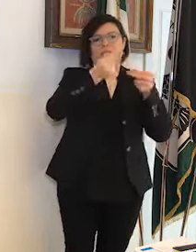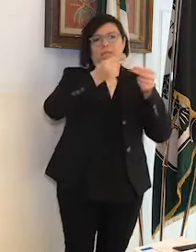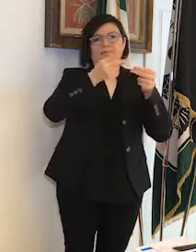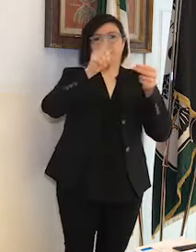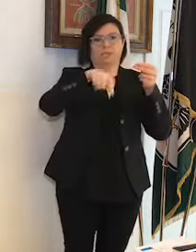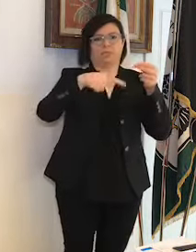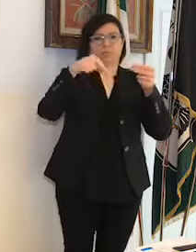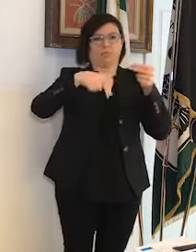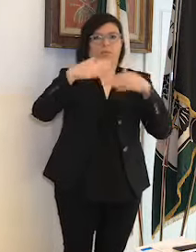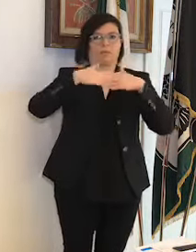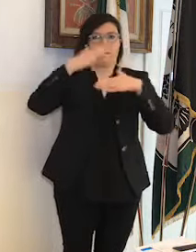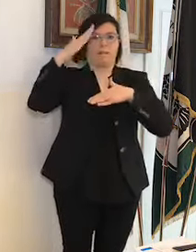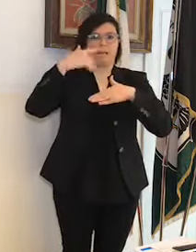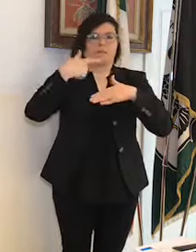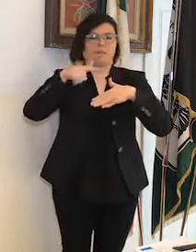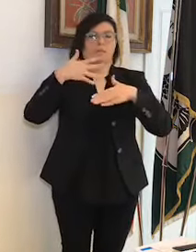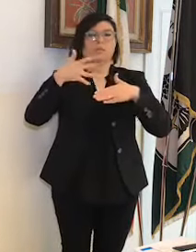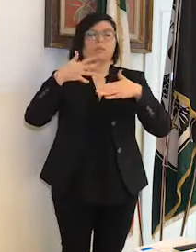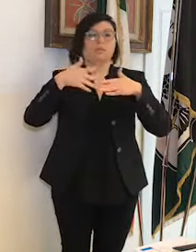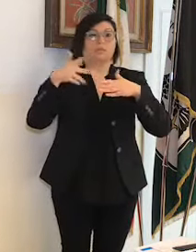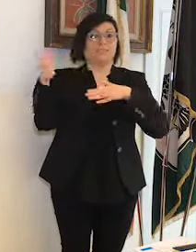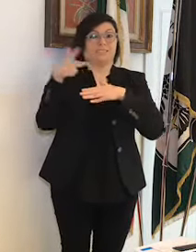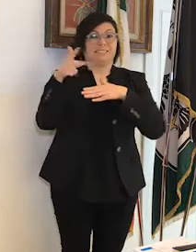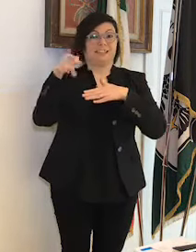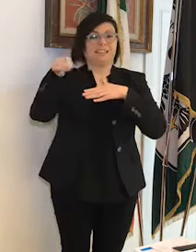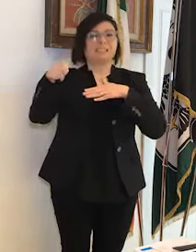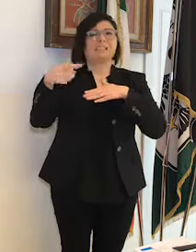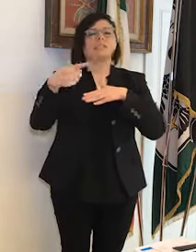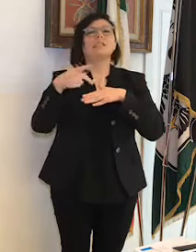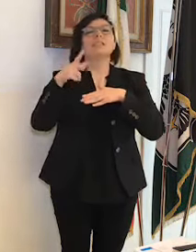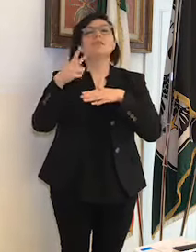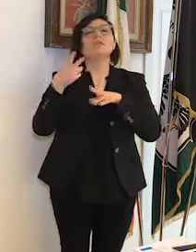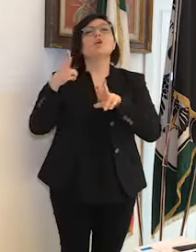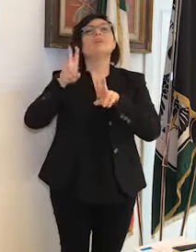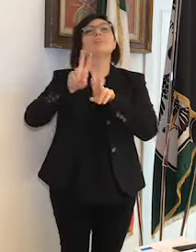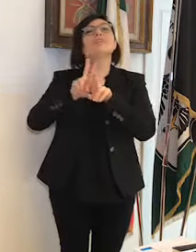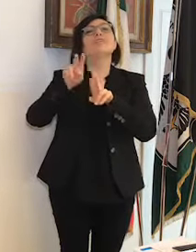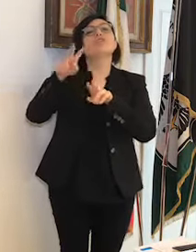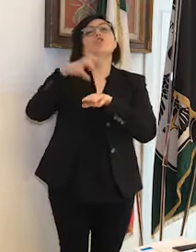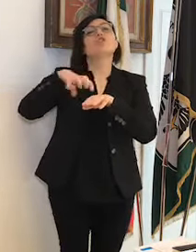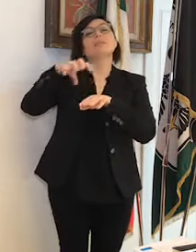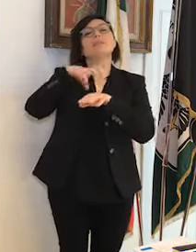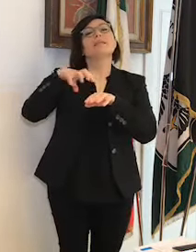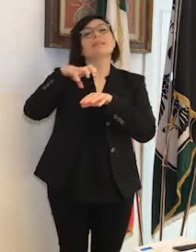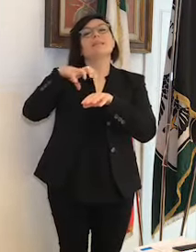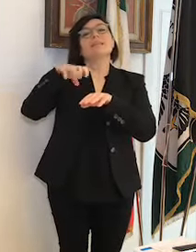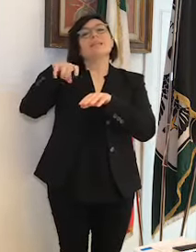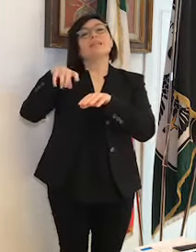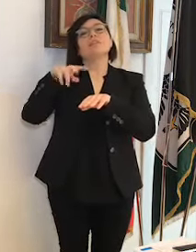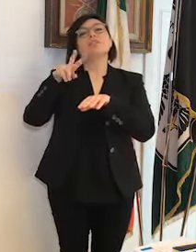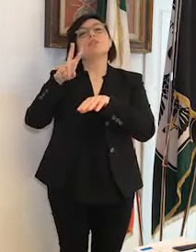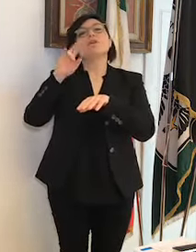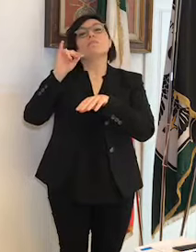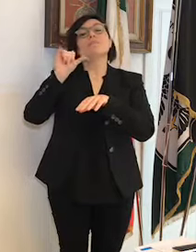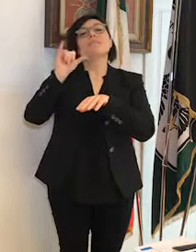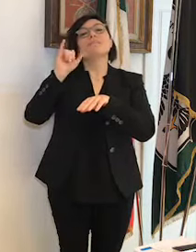questa mattina durante la trasmissione di Rai 3 dal Vice Ministro dell'Economia Misiani